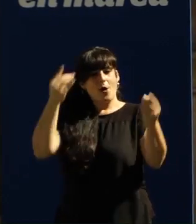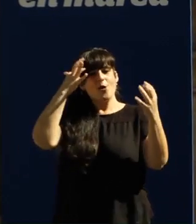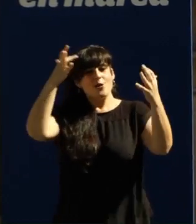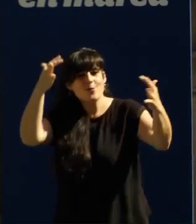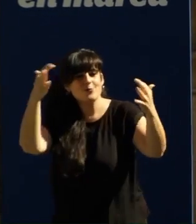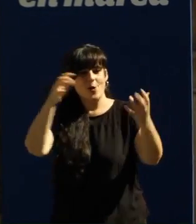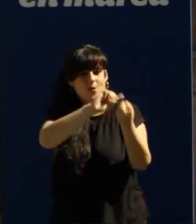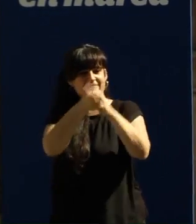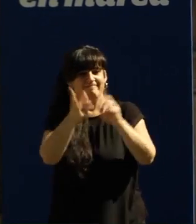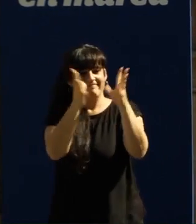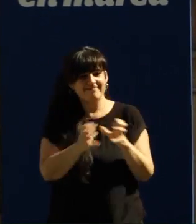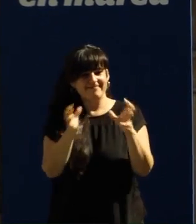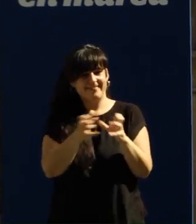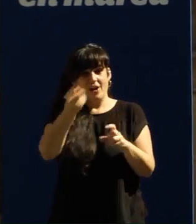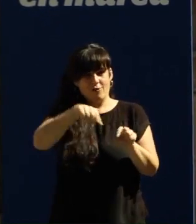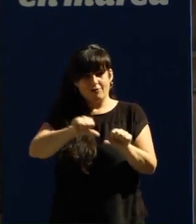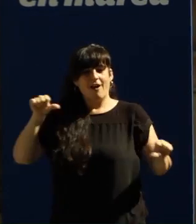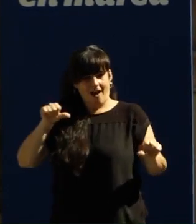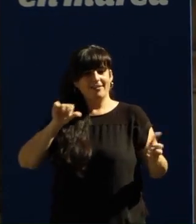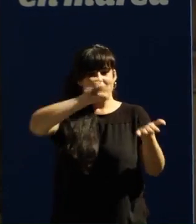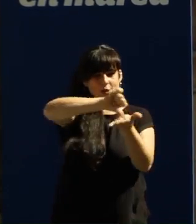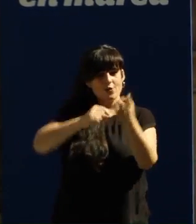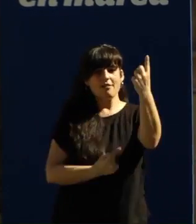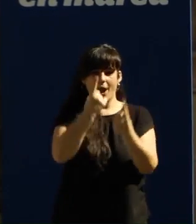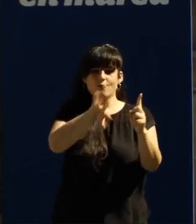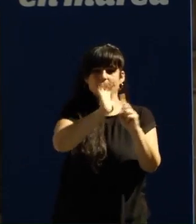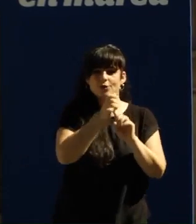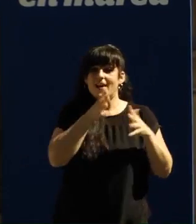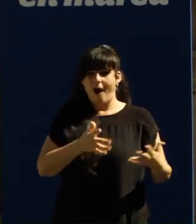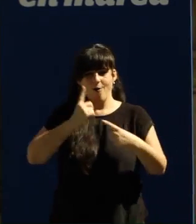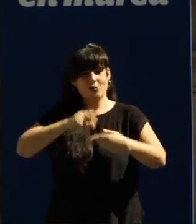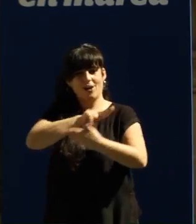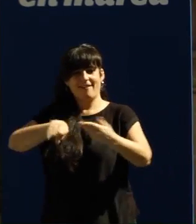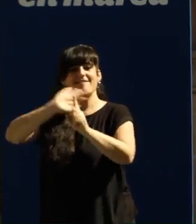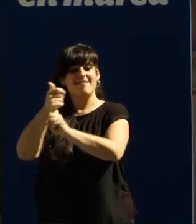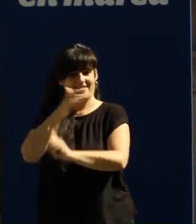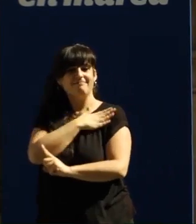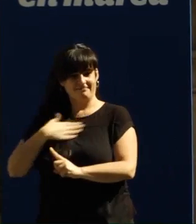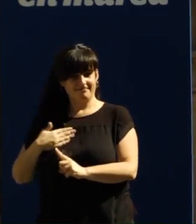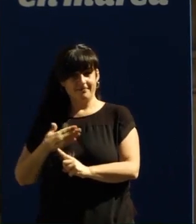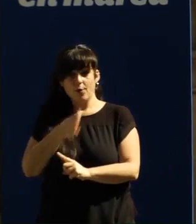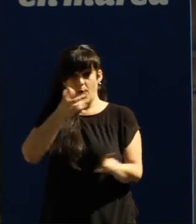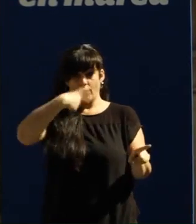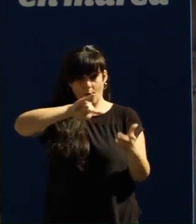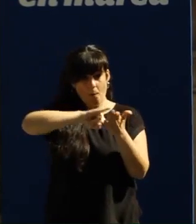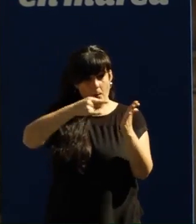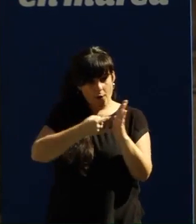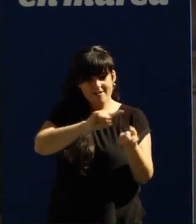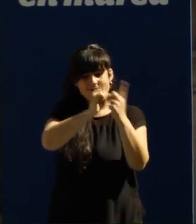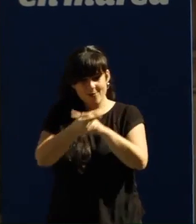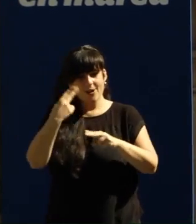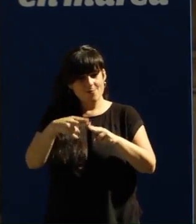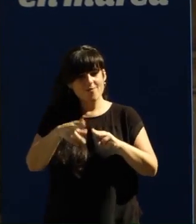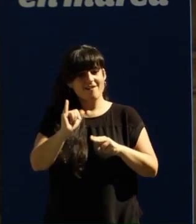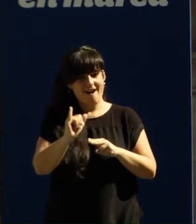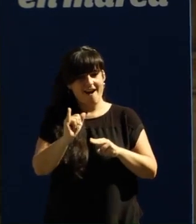que xa acadamos en varias cidades e vilas e agora imos a acadar na xunta de Galicia hai un proxecto de cambio hai un proxecto de cambio político en marcha que